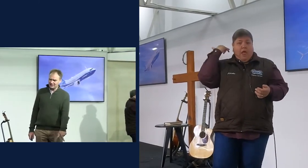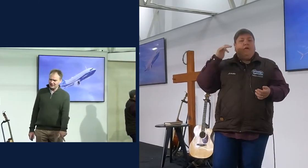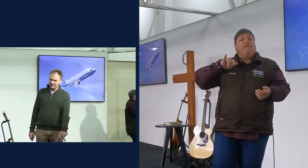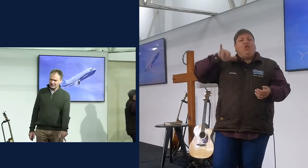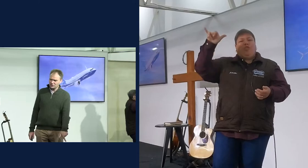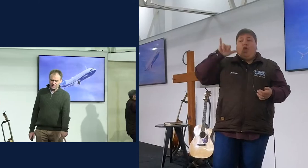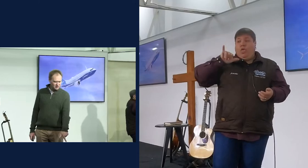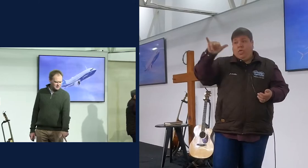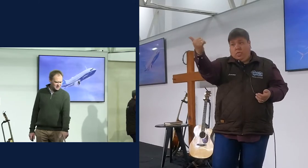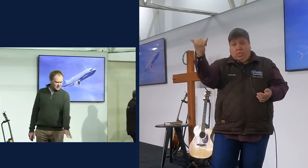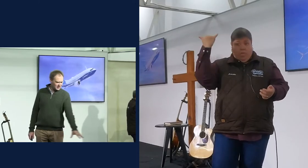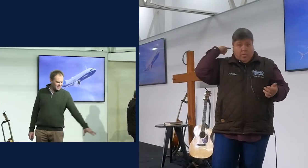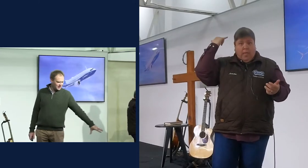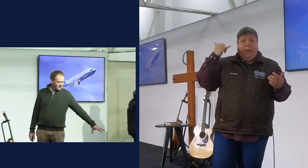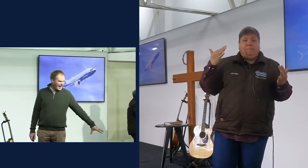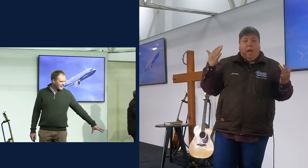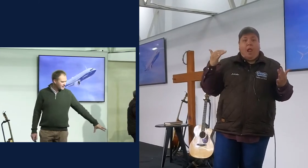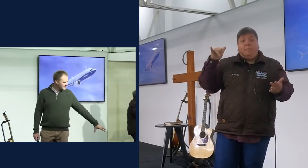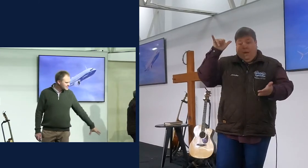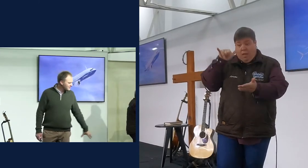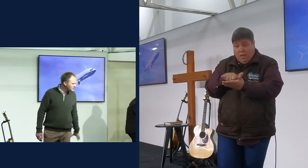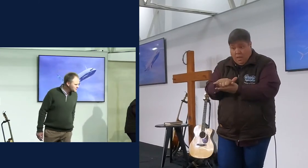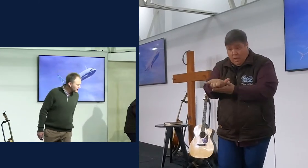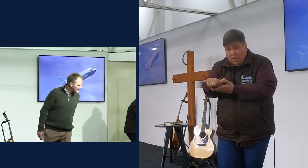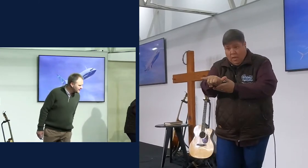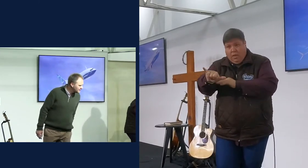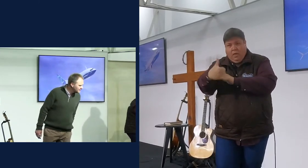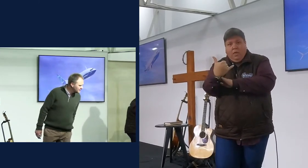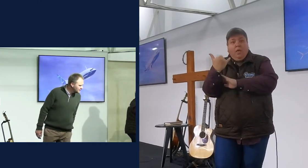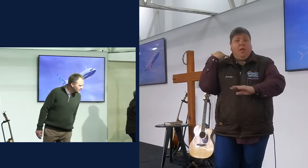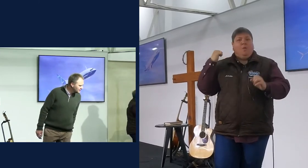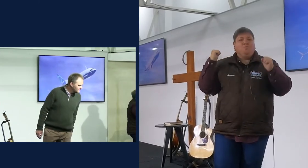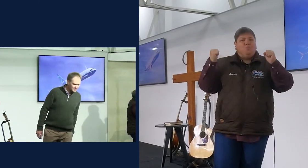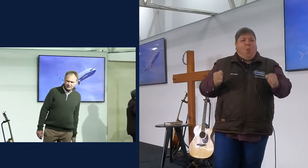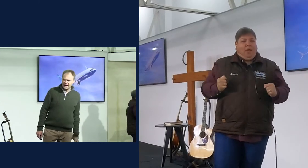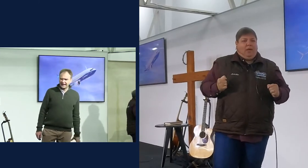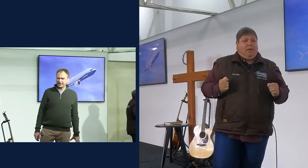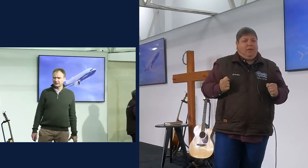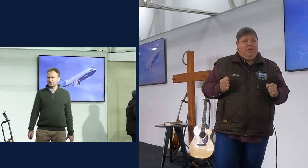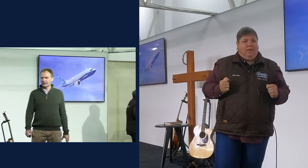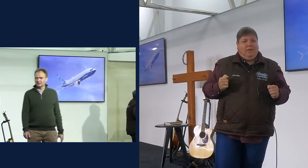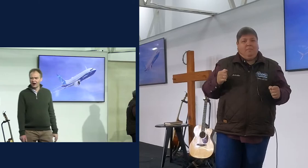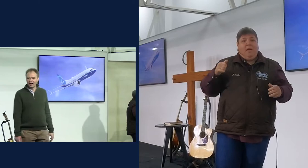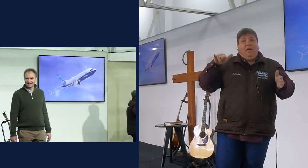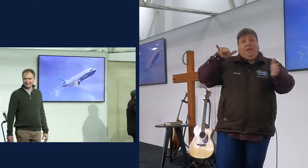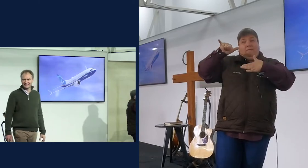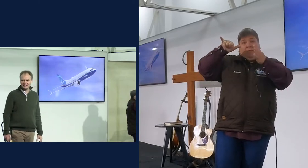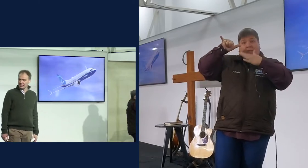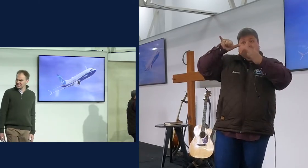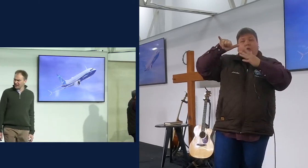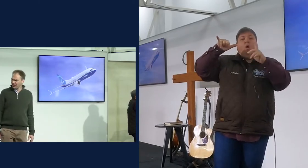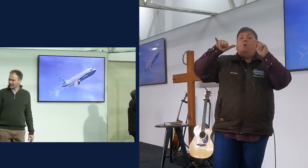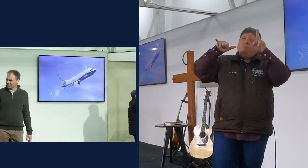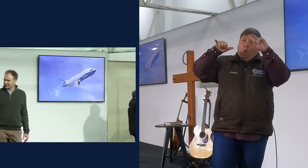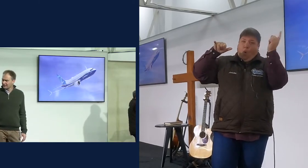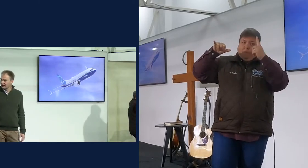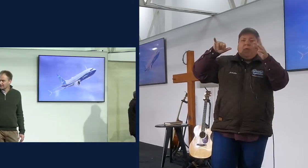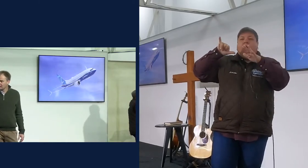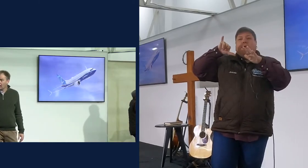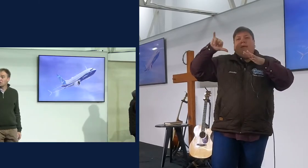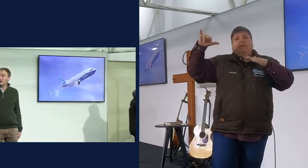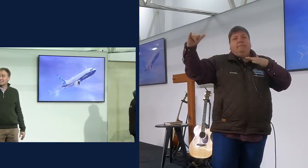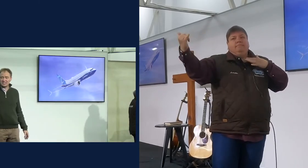in die stoorkamer staan, in die henger, ek weet wat sê Afrikaans vir een henger? Een henger, ok, een henger, is dit een henger?